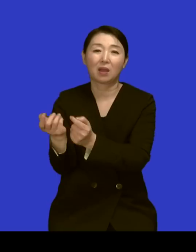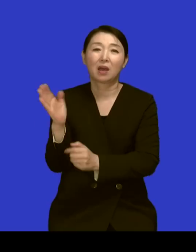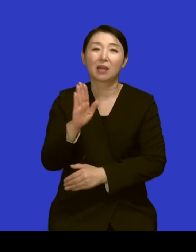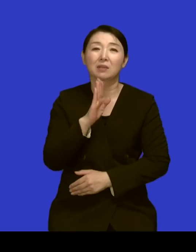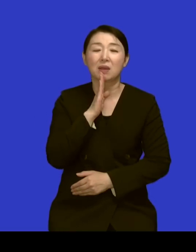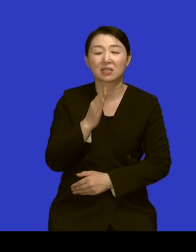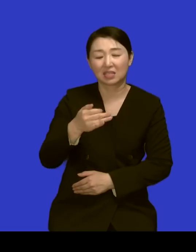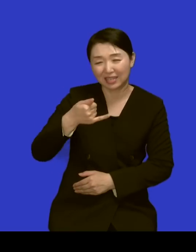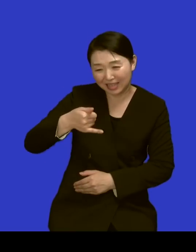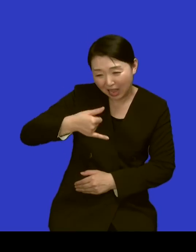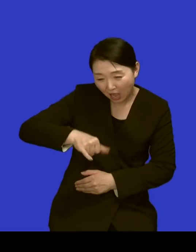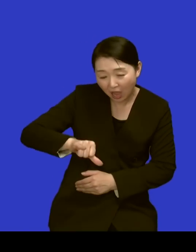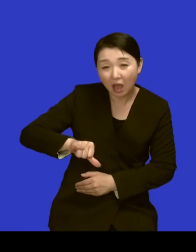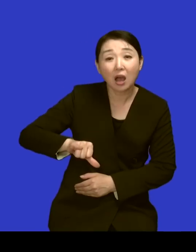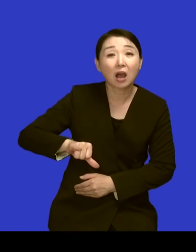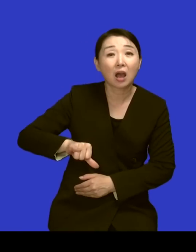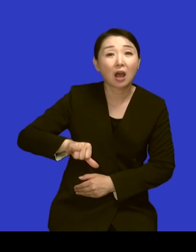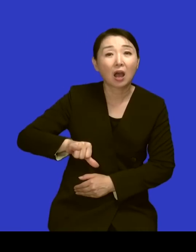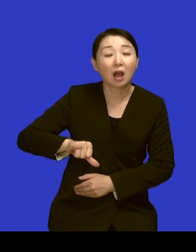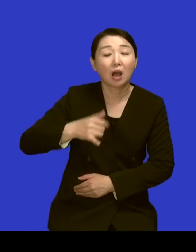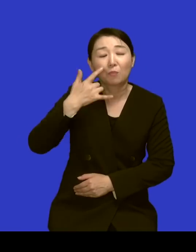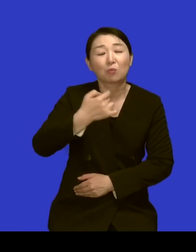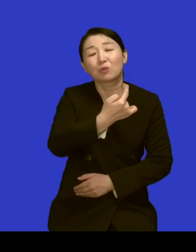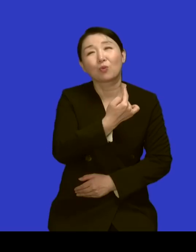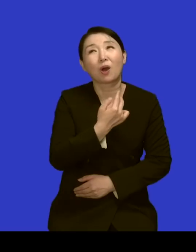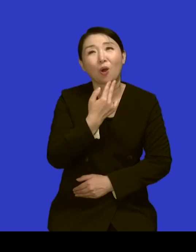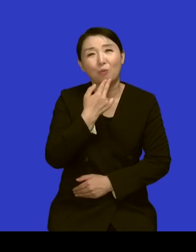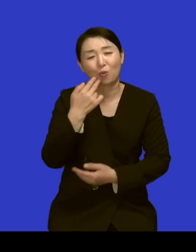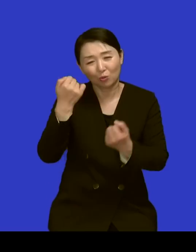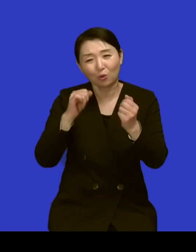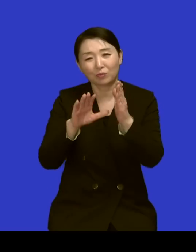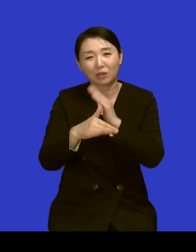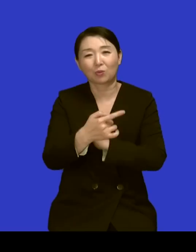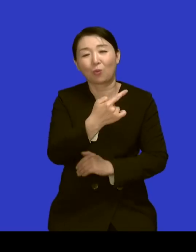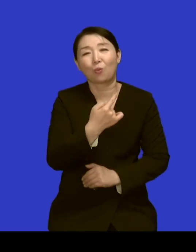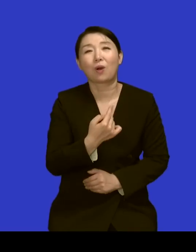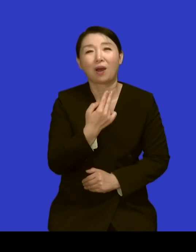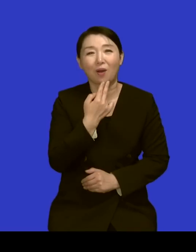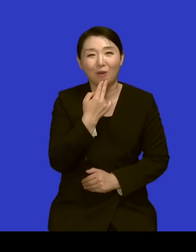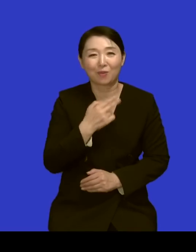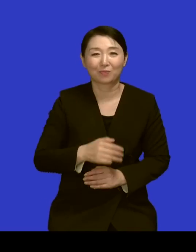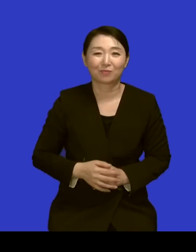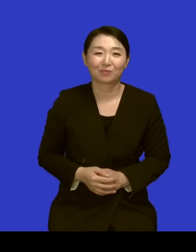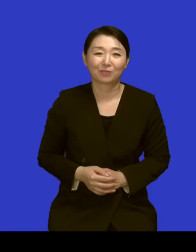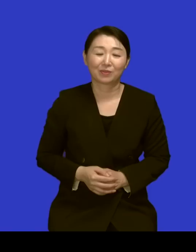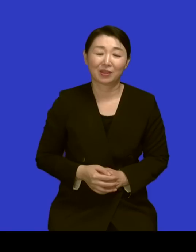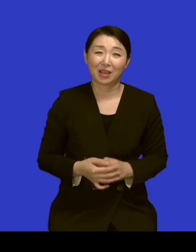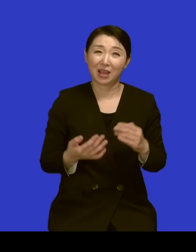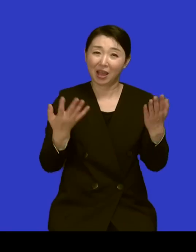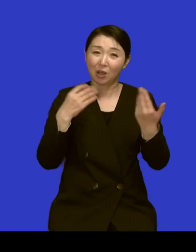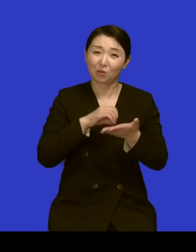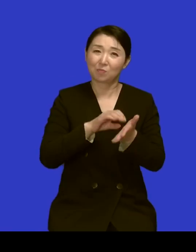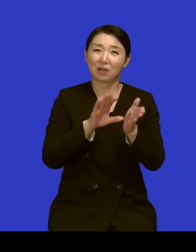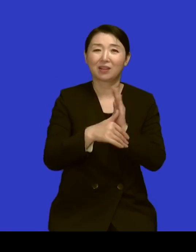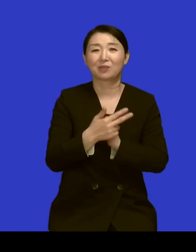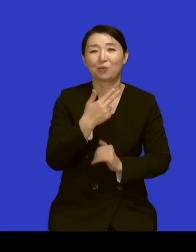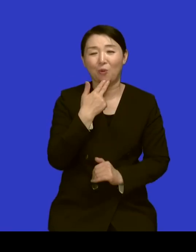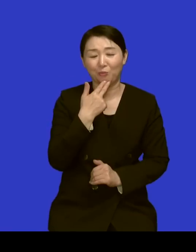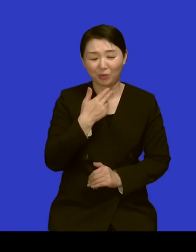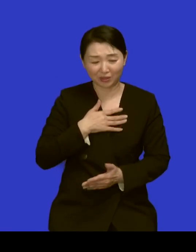졸업식 때도 부모님 오신 적 없고요 입학식 때도 없었어요 아니 저 같으면 엄청 서운했을 것 같은데